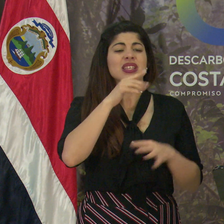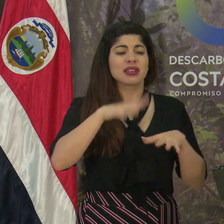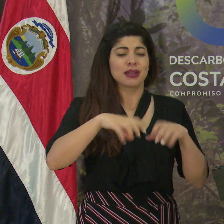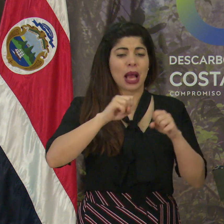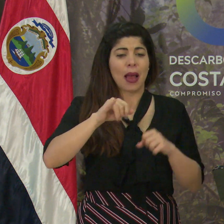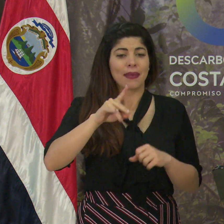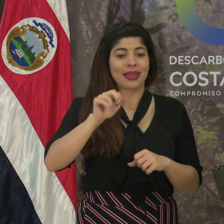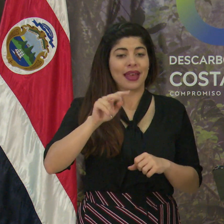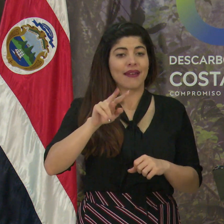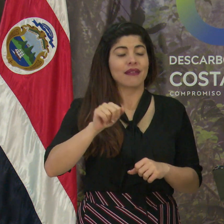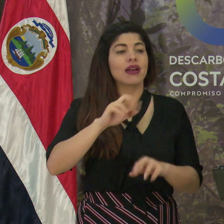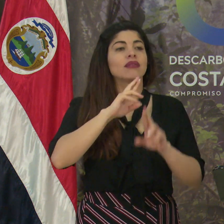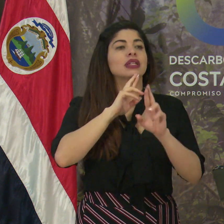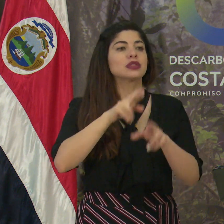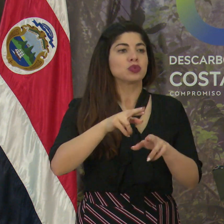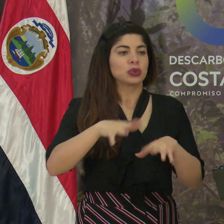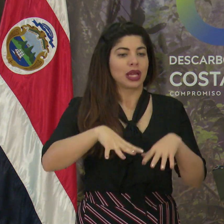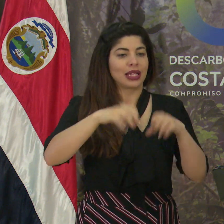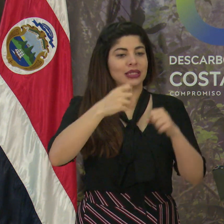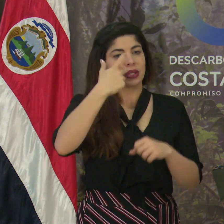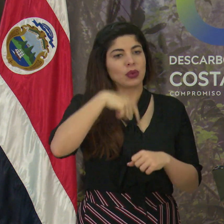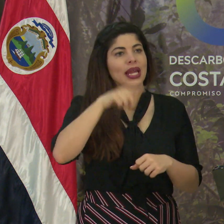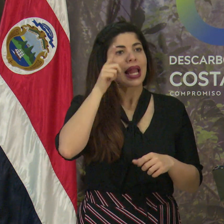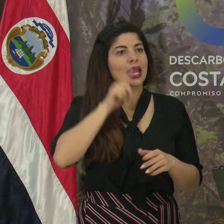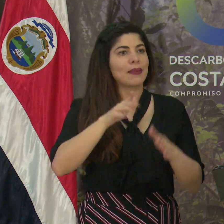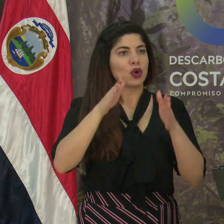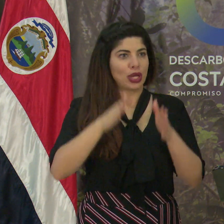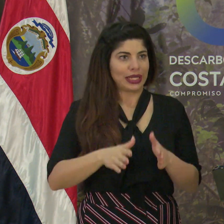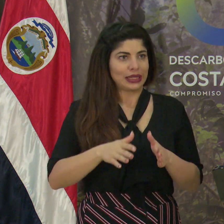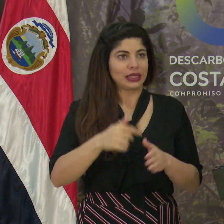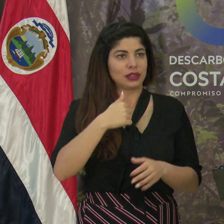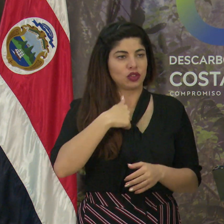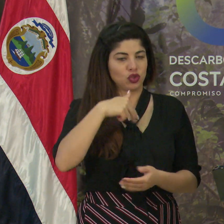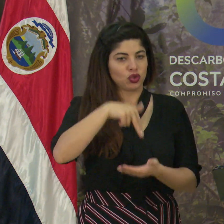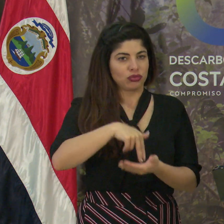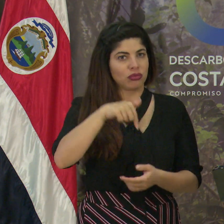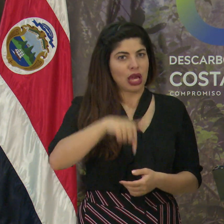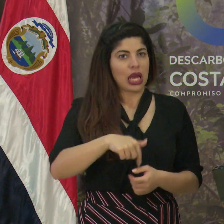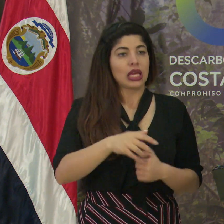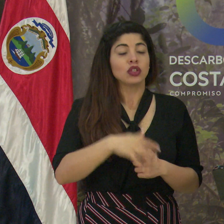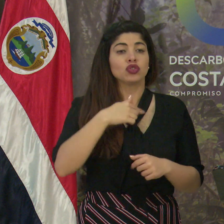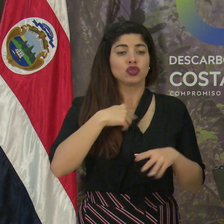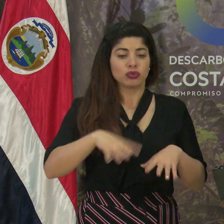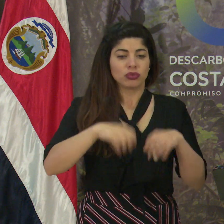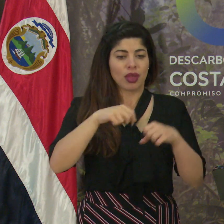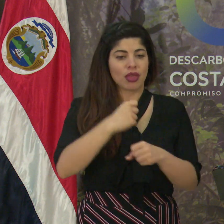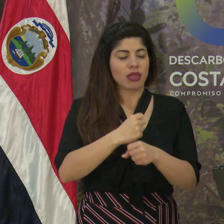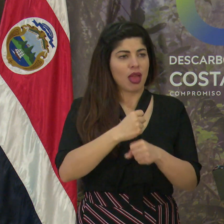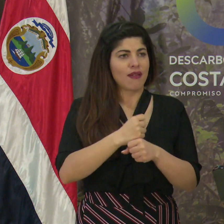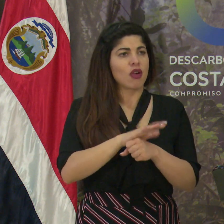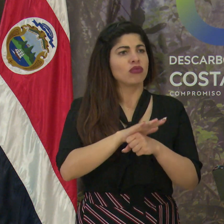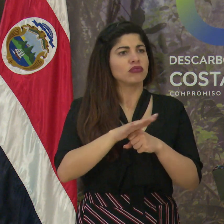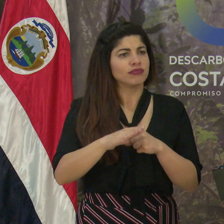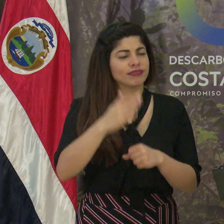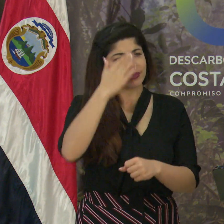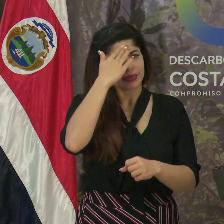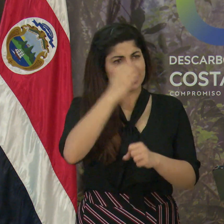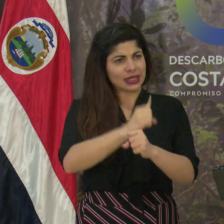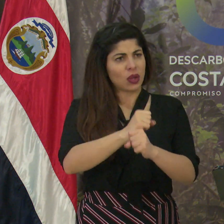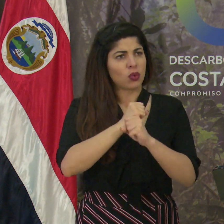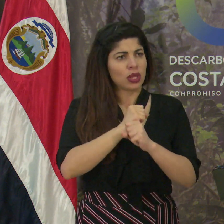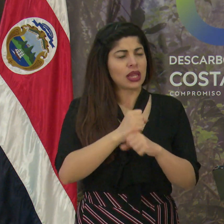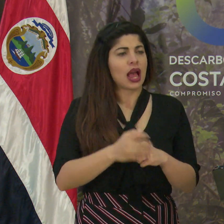JAPDEVA, la respuesta es la asumen a Limonense. Y acá estoy yo. Y asumo este trabajo con la total convicción